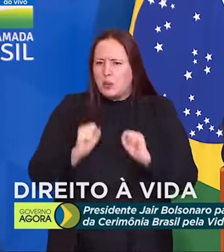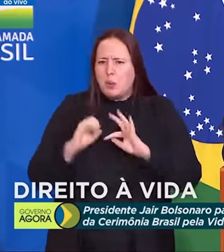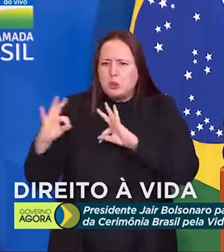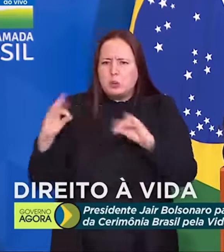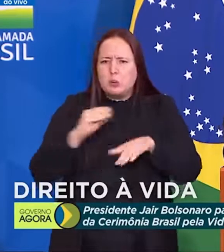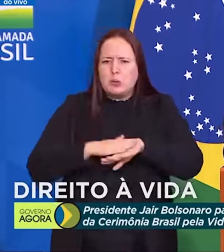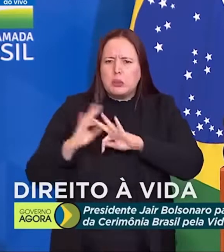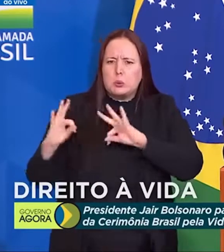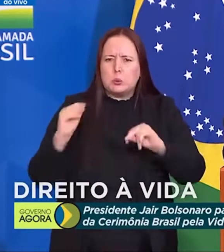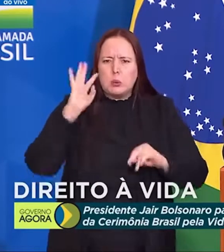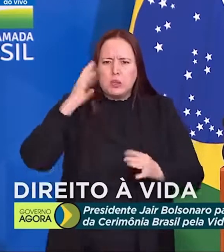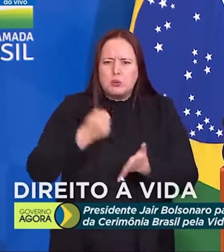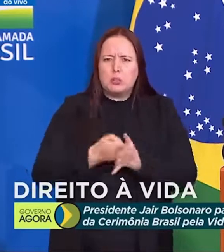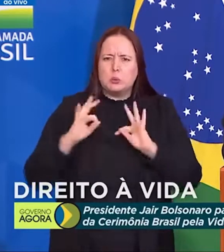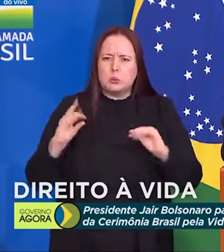tudo.